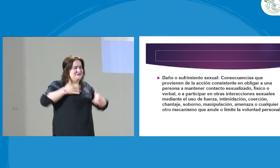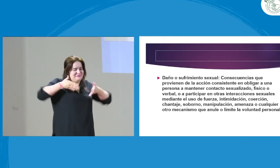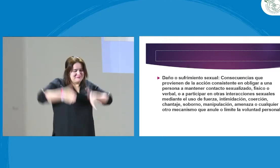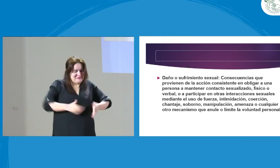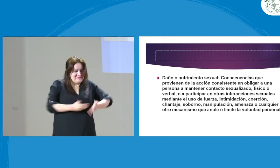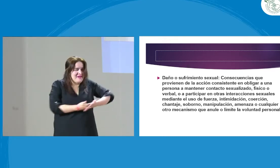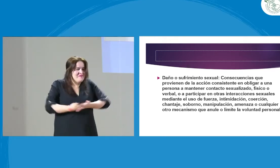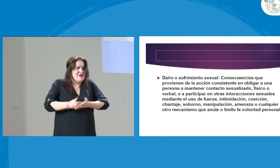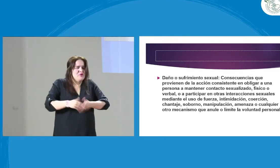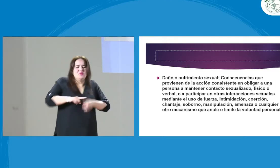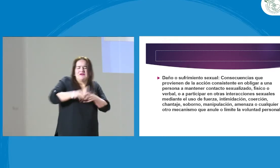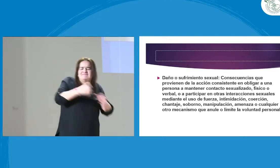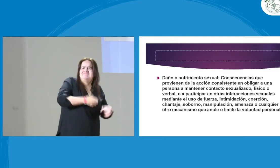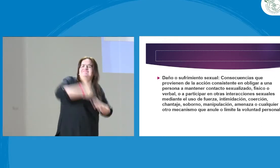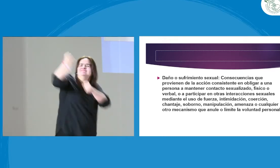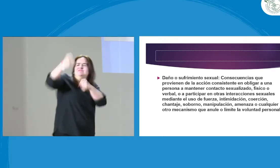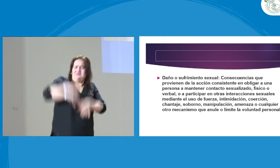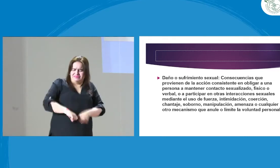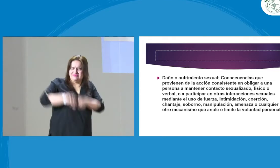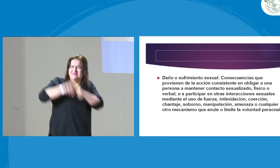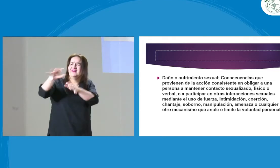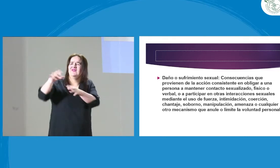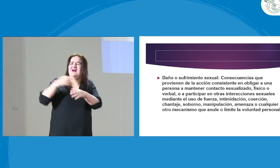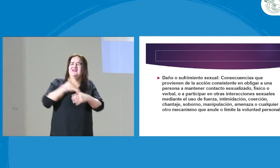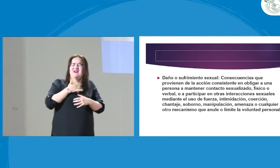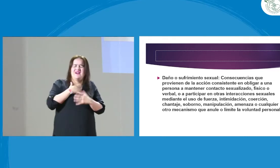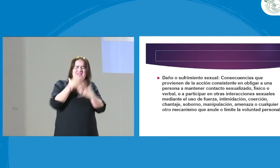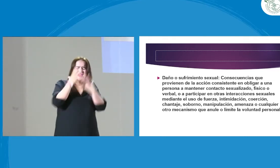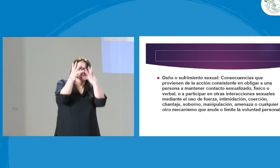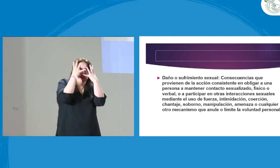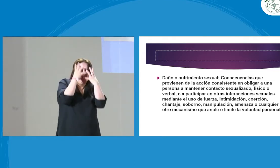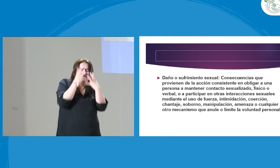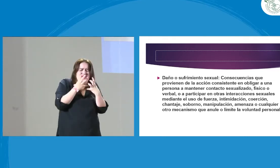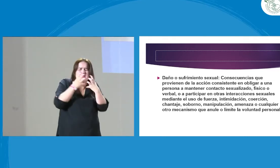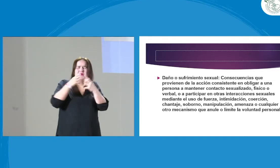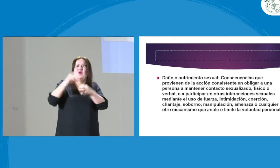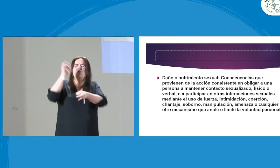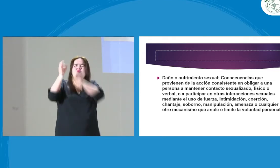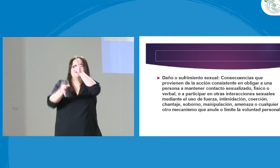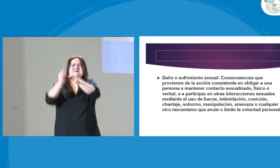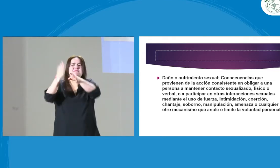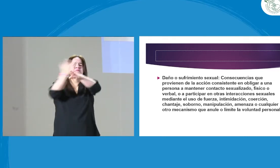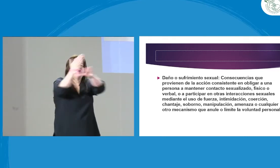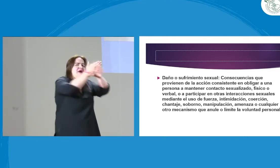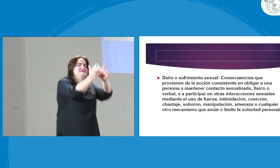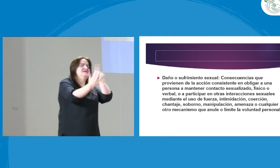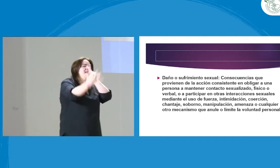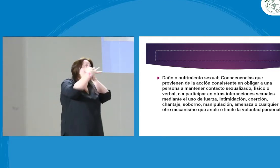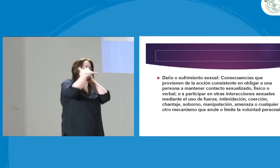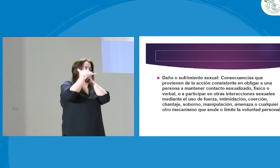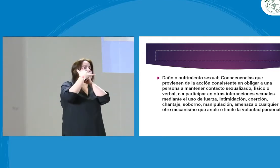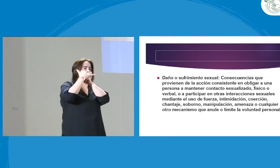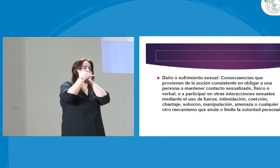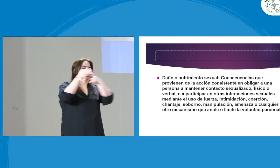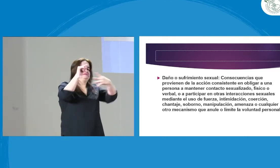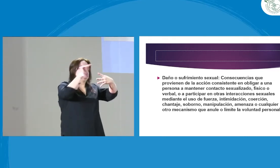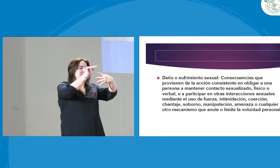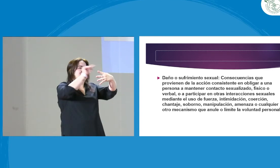me lo quitan. Entonces yo digo, pero ¿por qué si es que él nació de mí? Es como que me están quitando una parte de mi vida por diferentes problemas